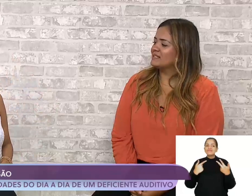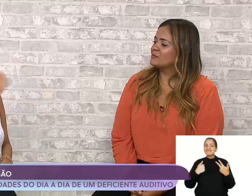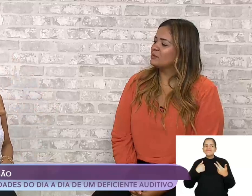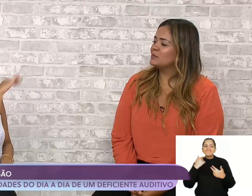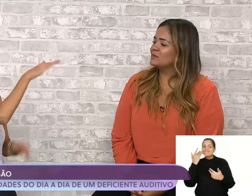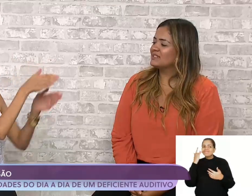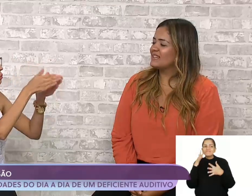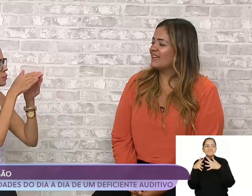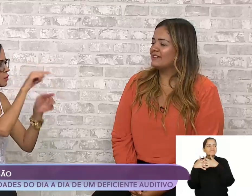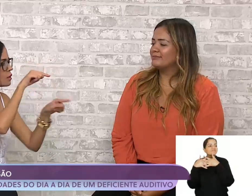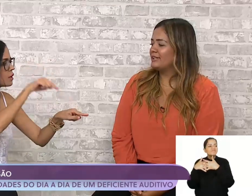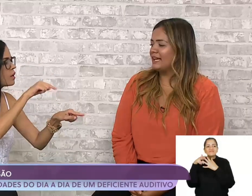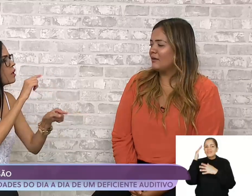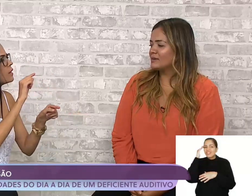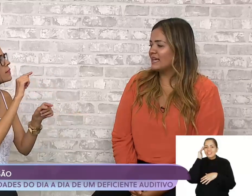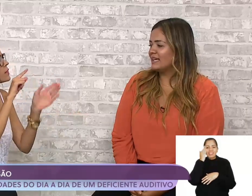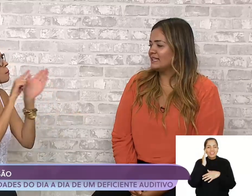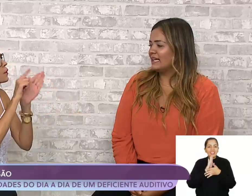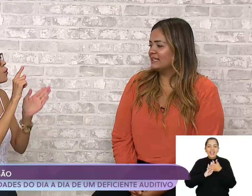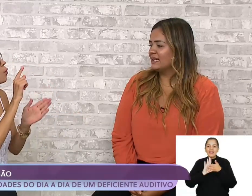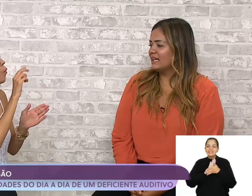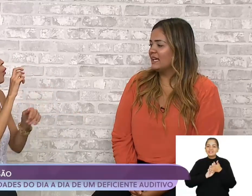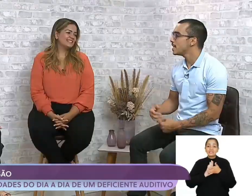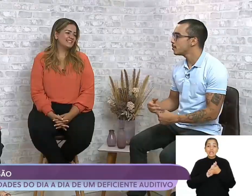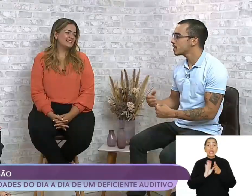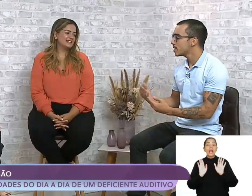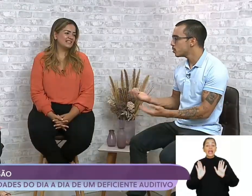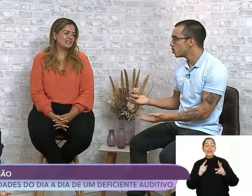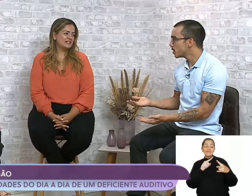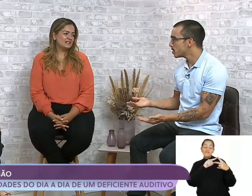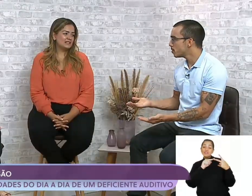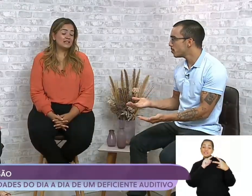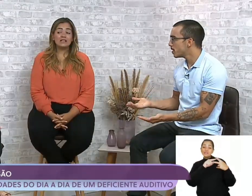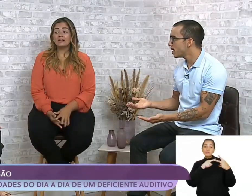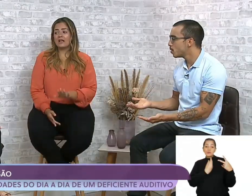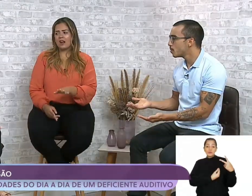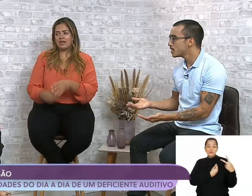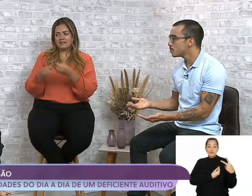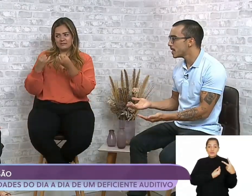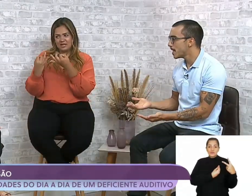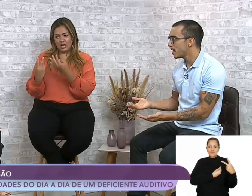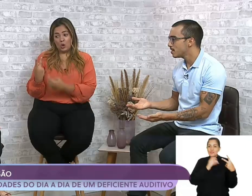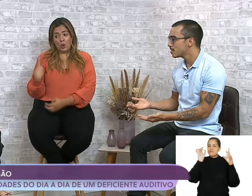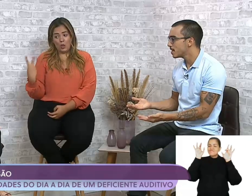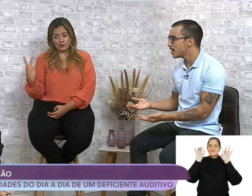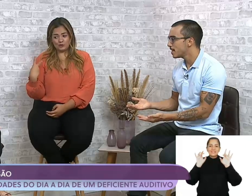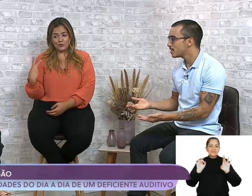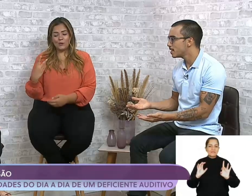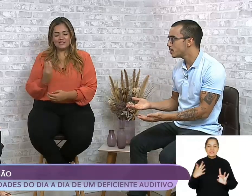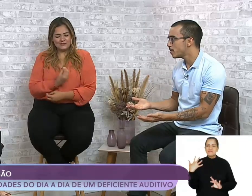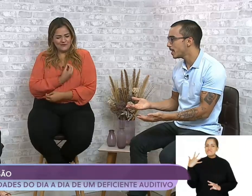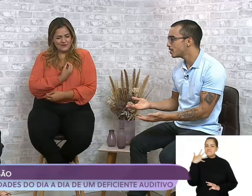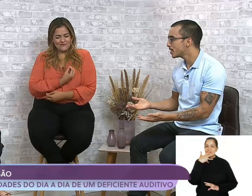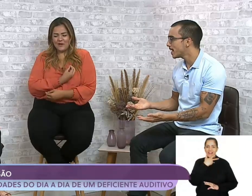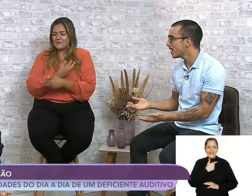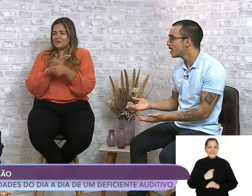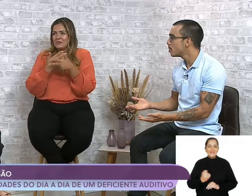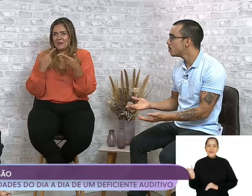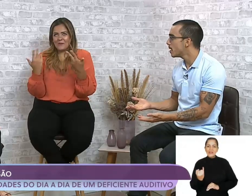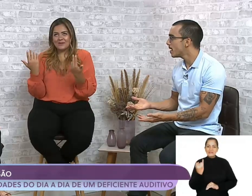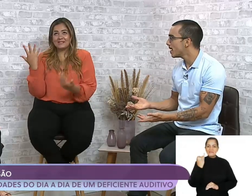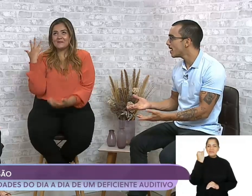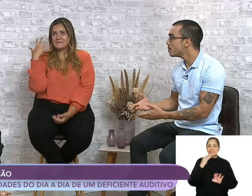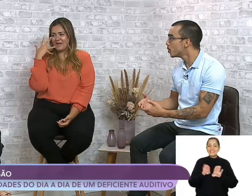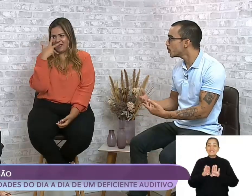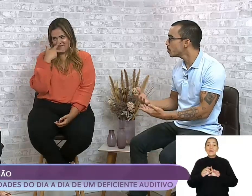legumes, as frutas, e aí ninguém consegue entender. E vocês duas viveram uma experiência recentemente, né?